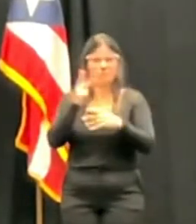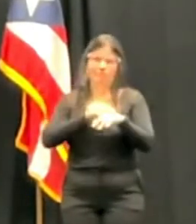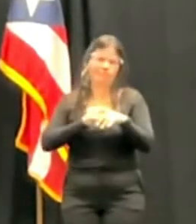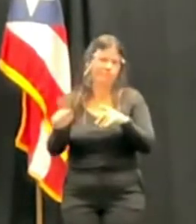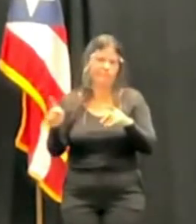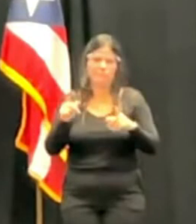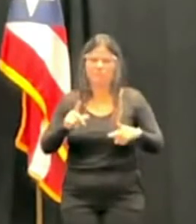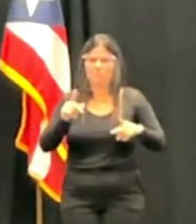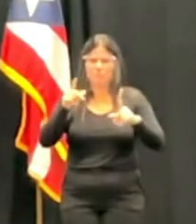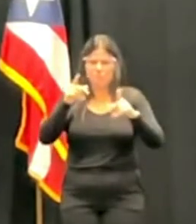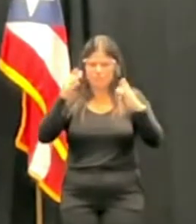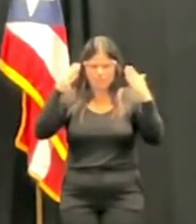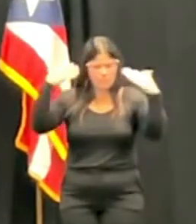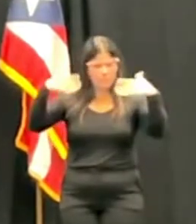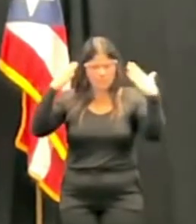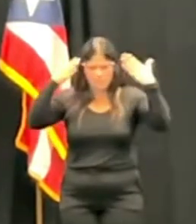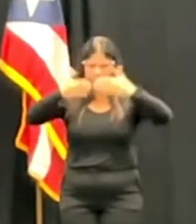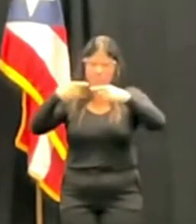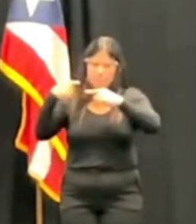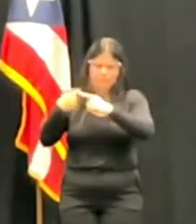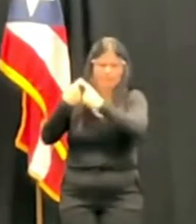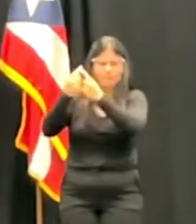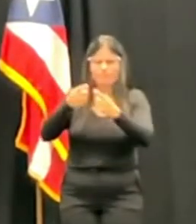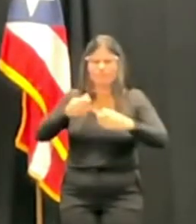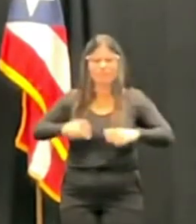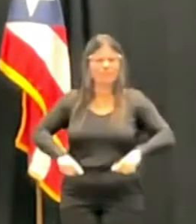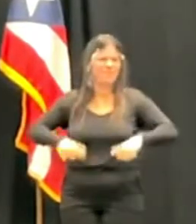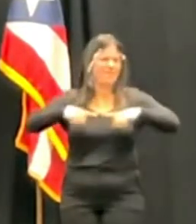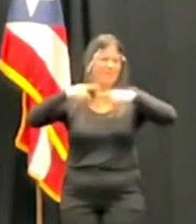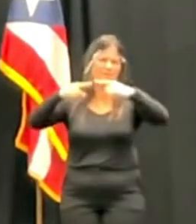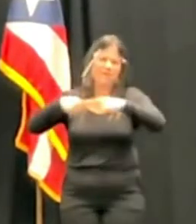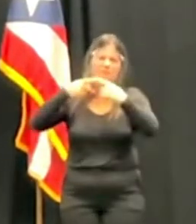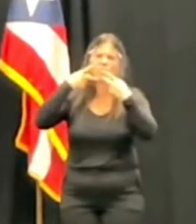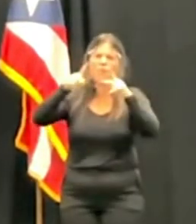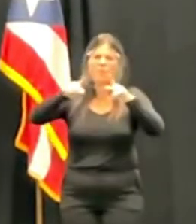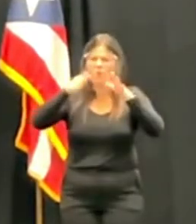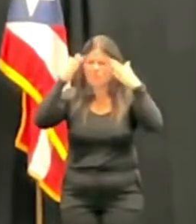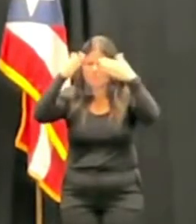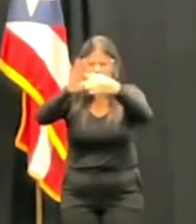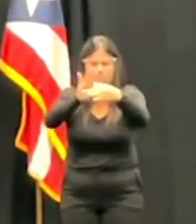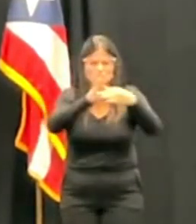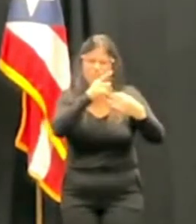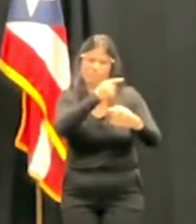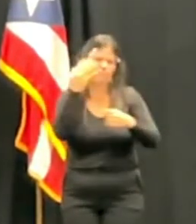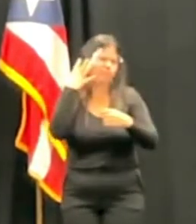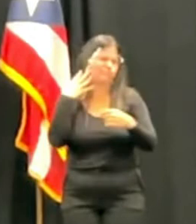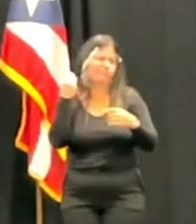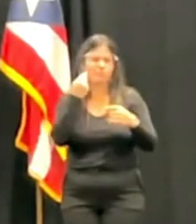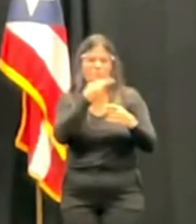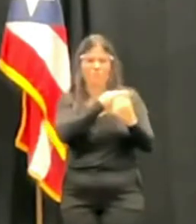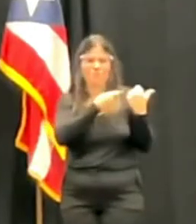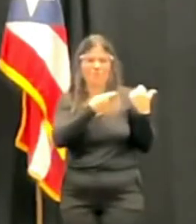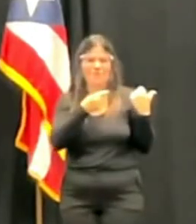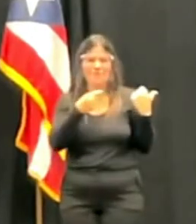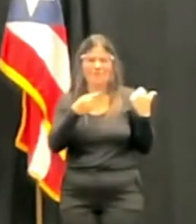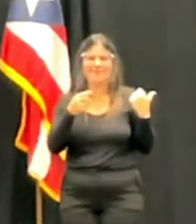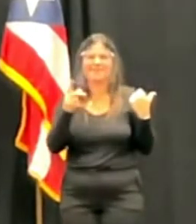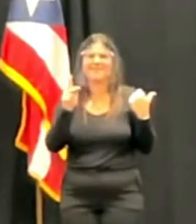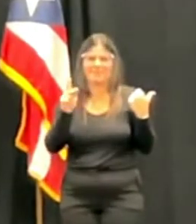medida la jueza, al servicio público. De igual manera, a Kermit con relación a